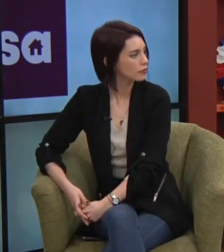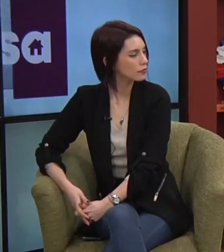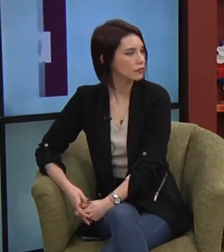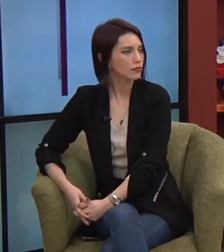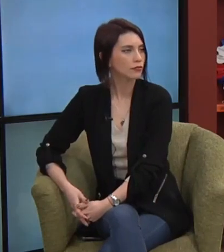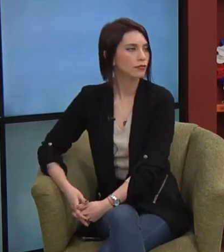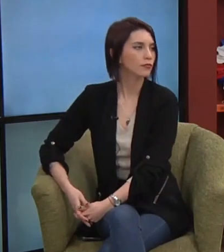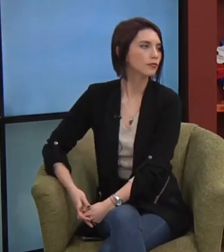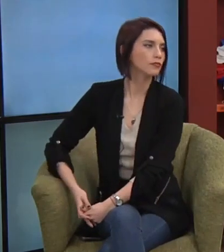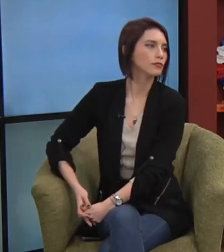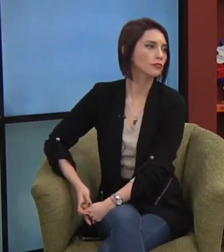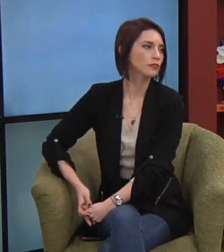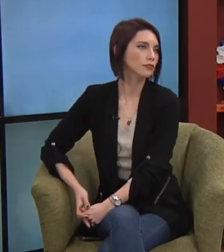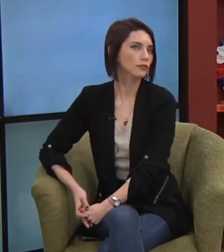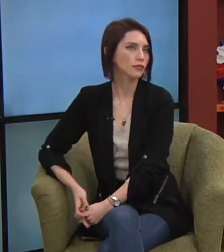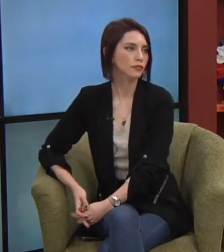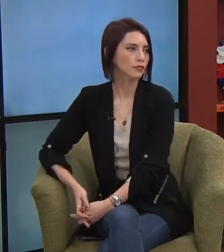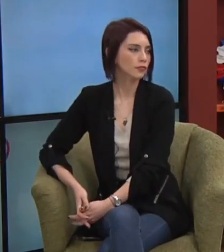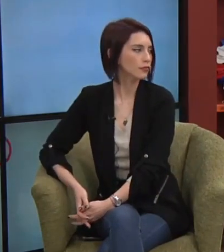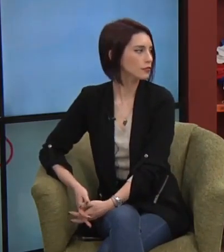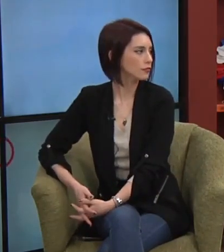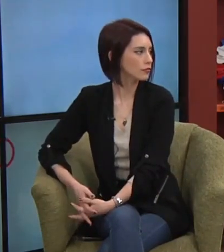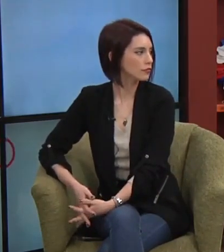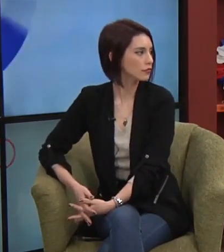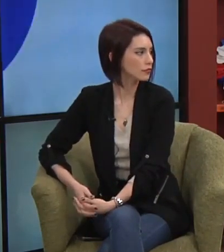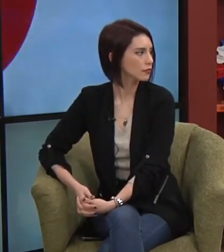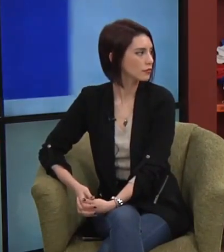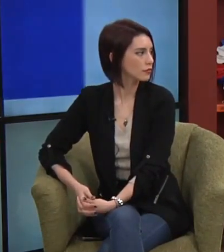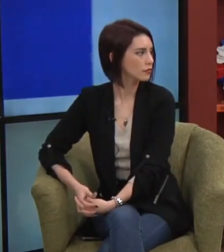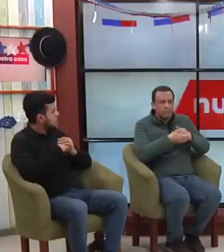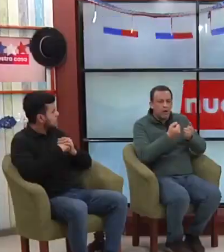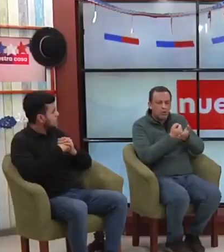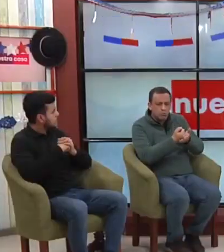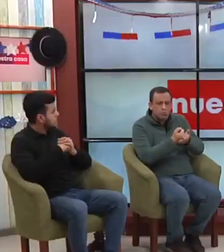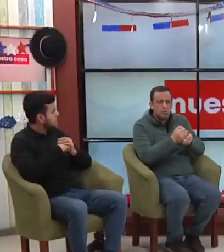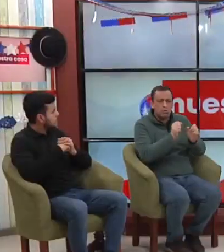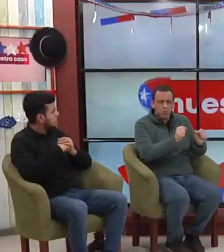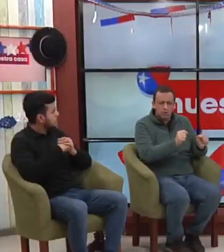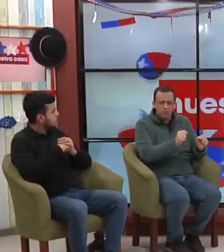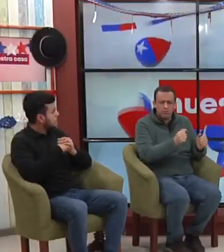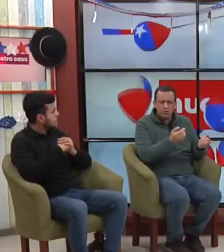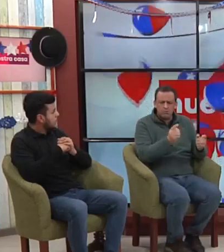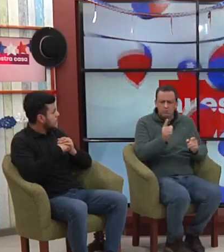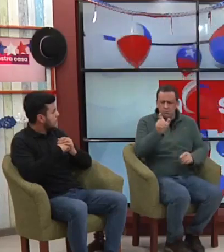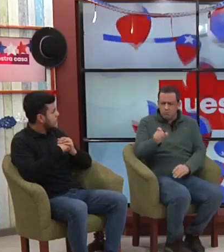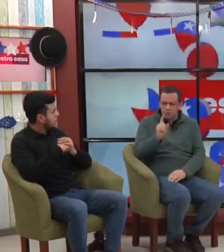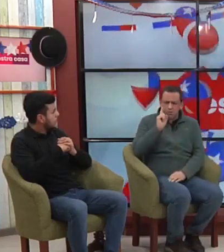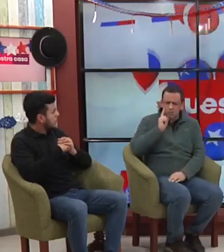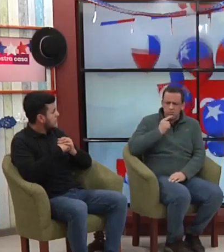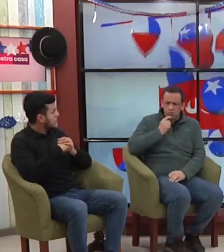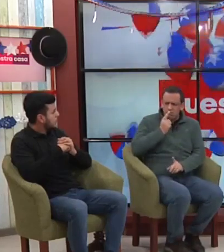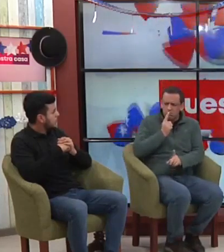una esquina. ¿Cómo podemos aprender a relacionarnos o a comunicarnos con una persona sorda?